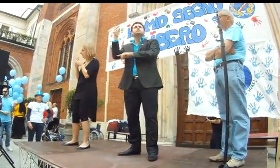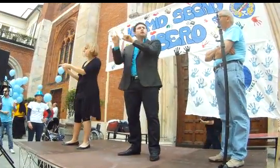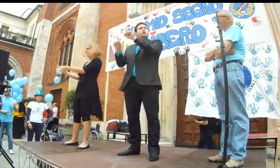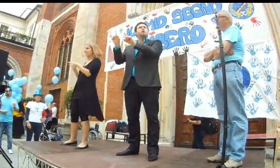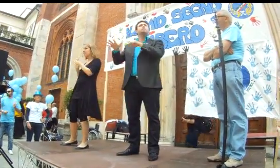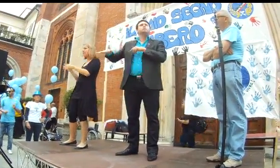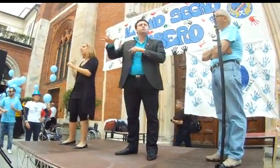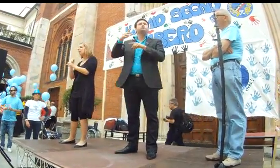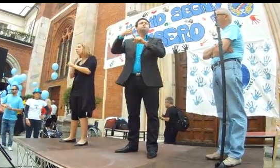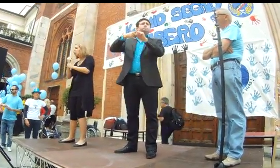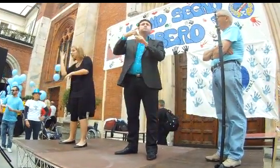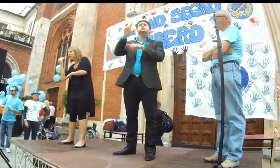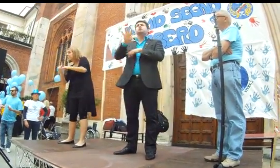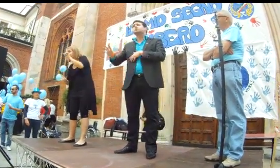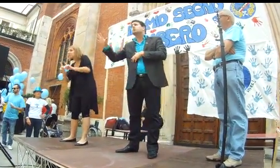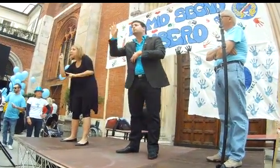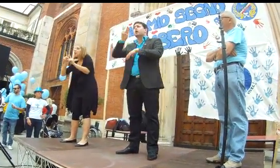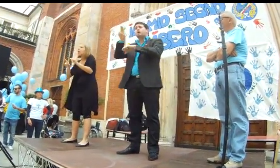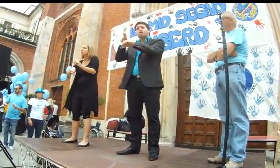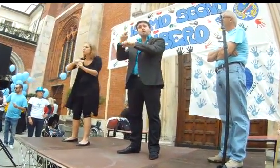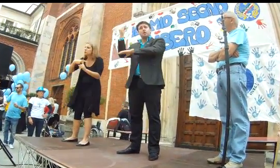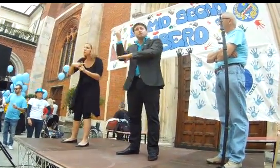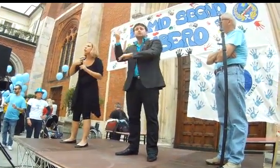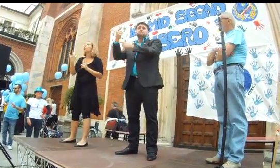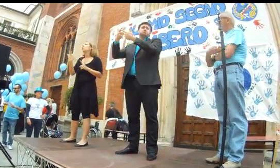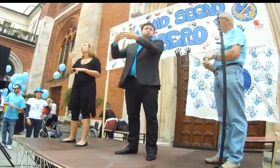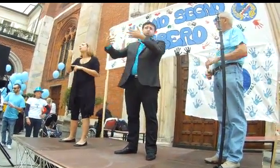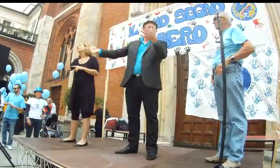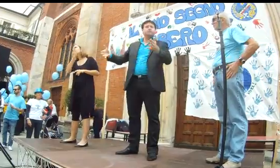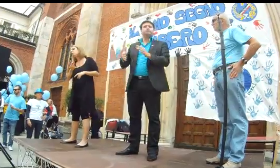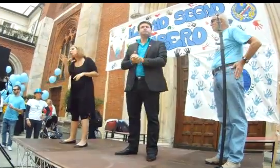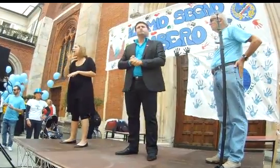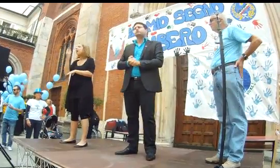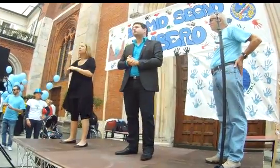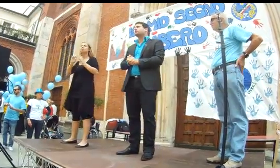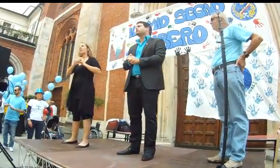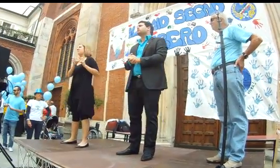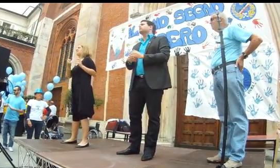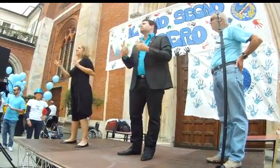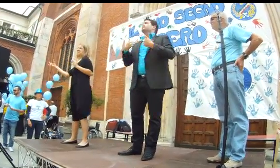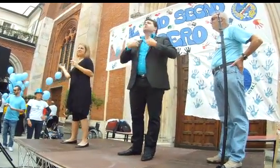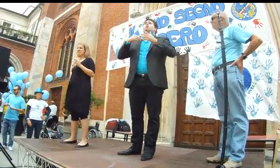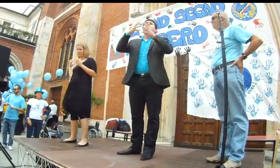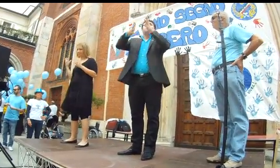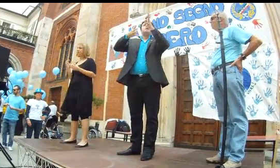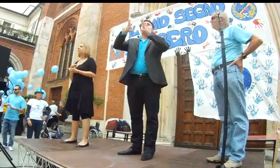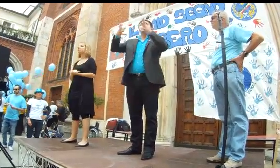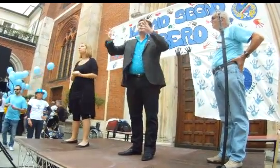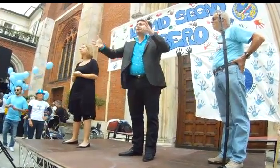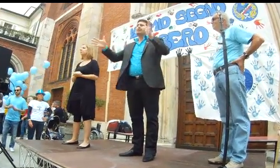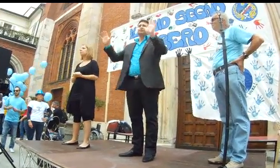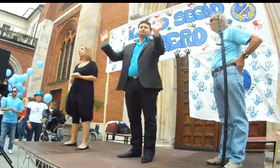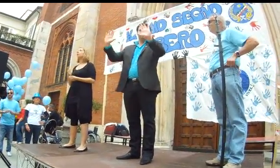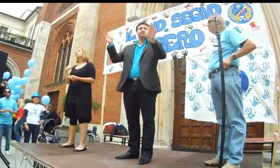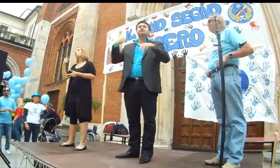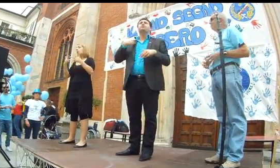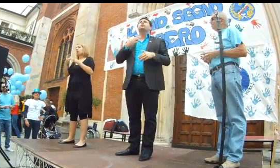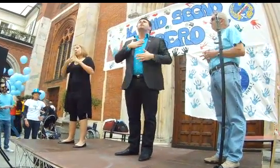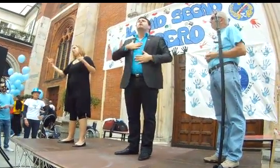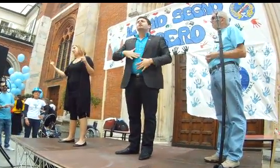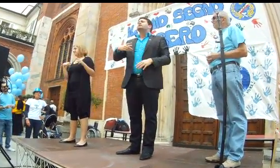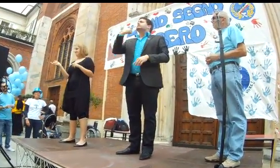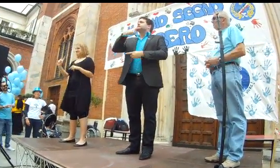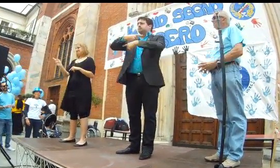riuscire ad arrivare al governo e quindi è per questo che dobbiamo essere solidari e lavorare tutti quanti Con le enti di Milano e tutte le altre